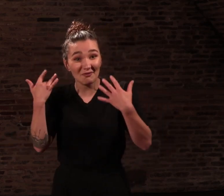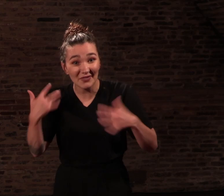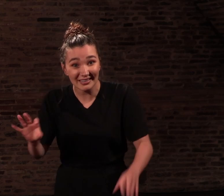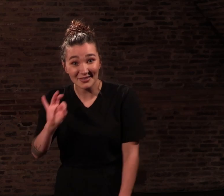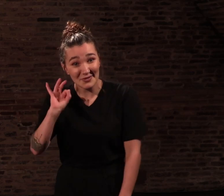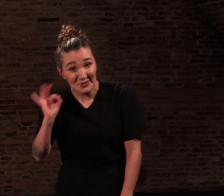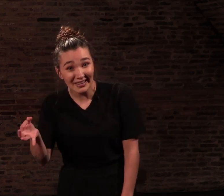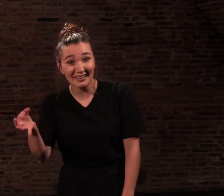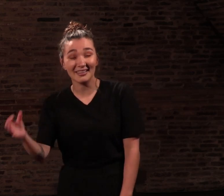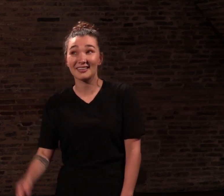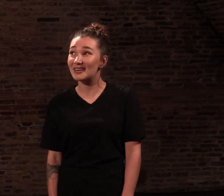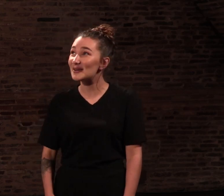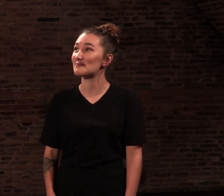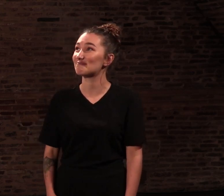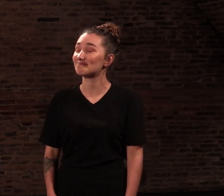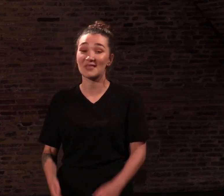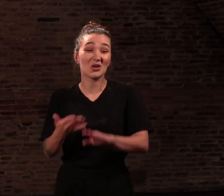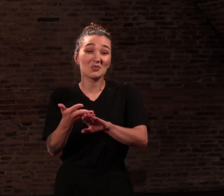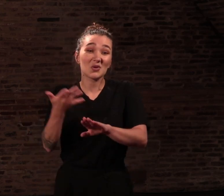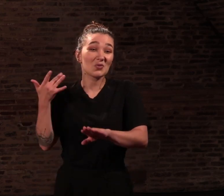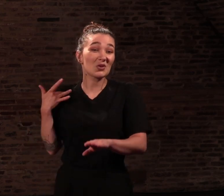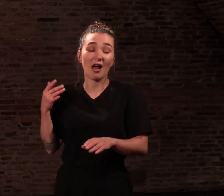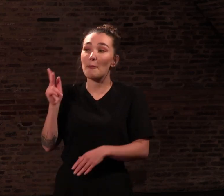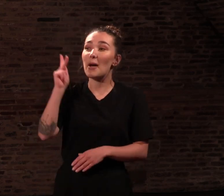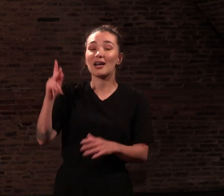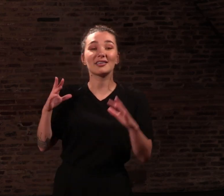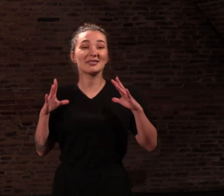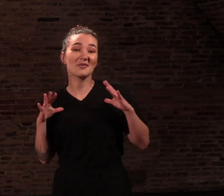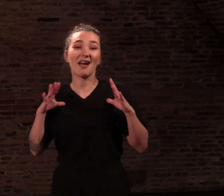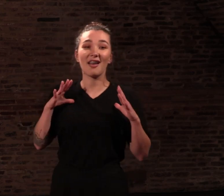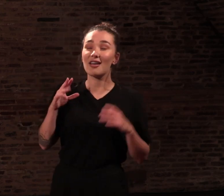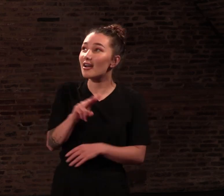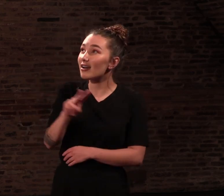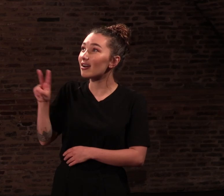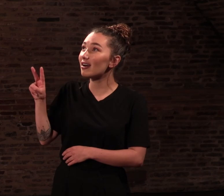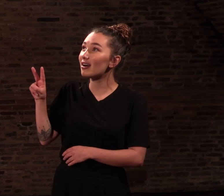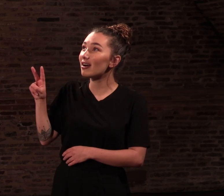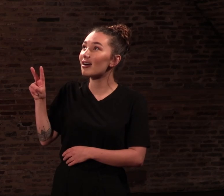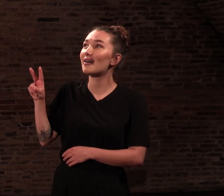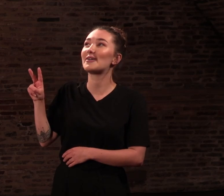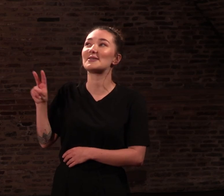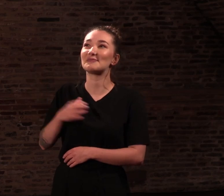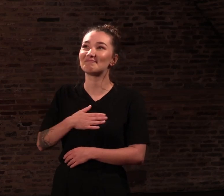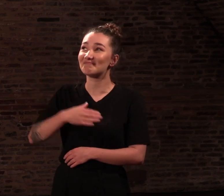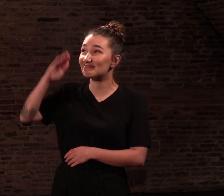Depuis, je la guette. Et si je la croise au détour d'une rue, je la salue.